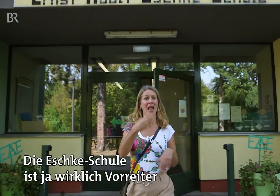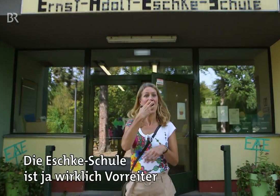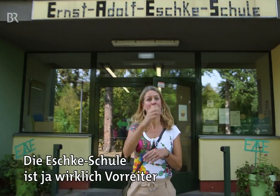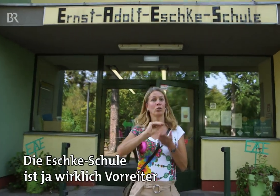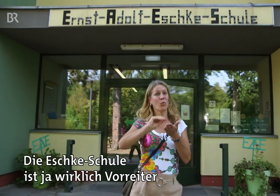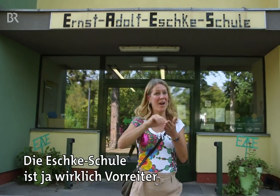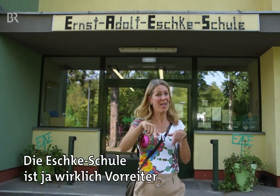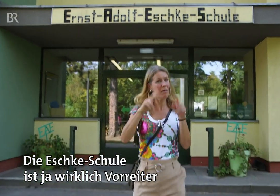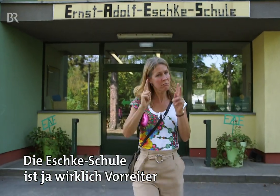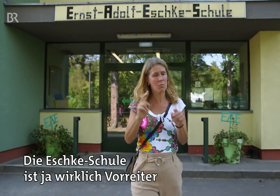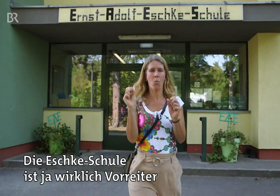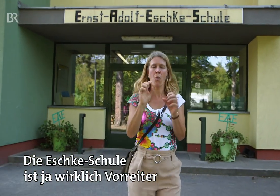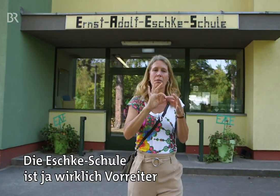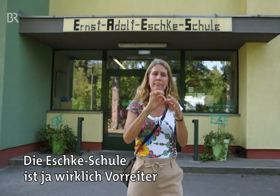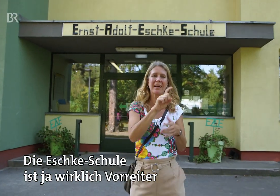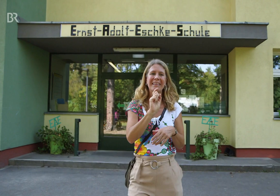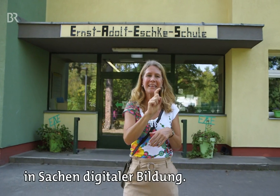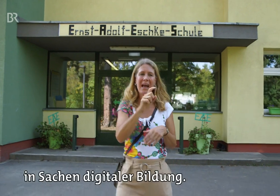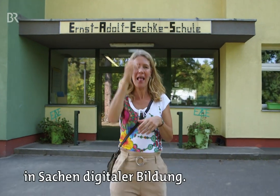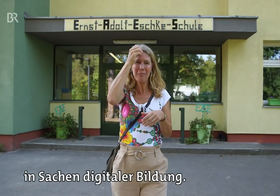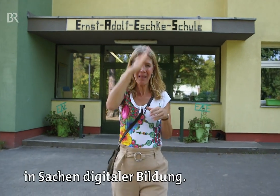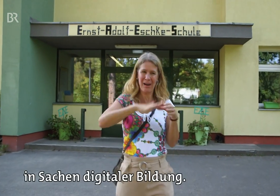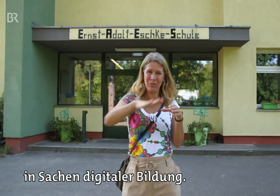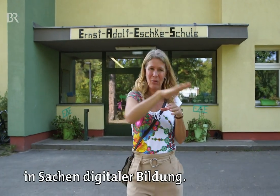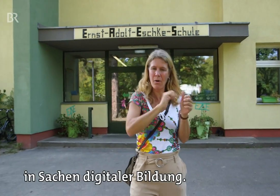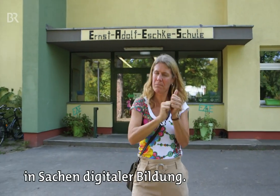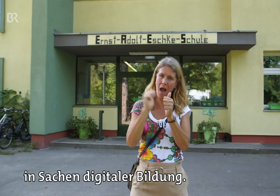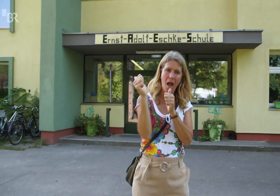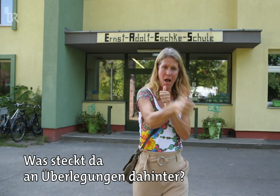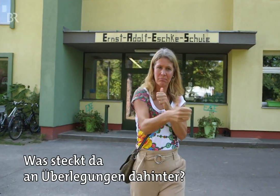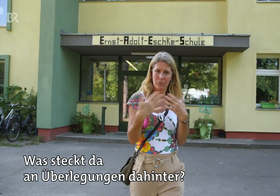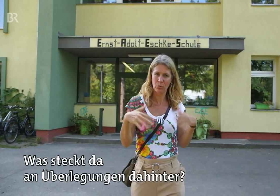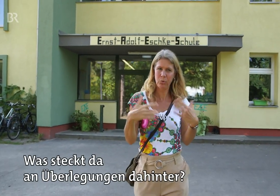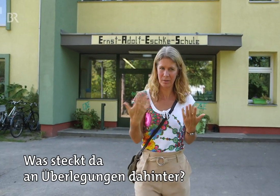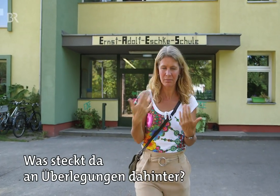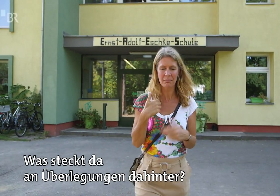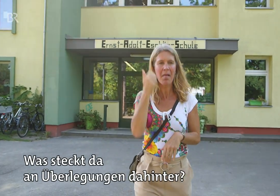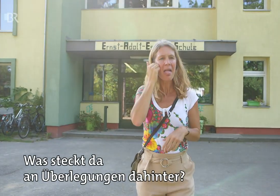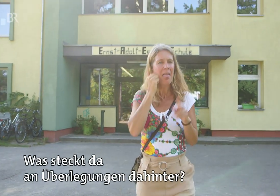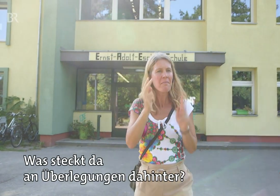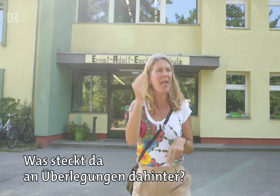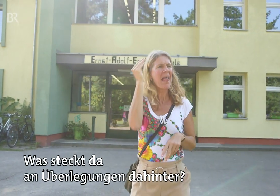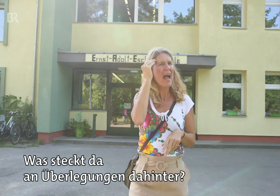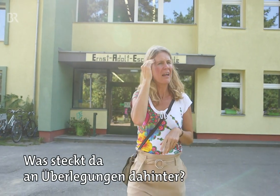Die Eschke-Schule ist ja wirklich Vorreiter in Sachen digitaler Bildung. Was steckt da an Überlegungen dahinter?